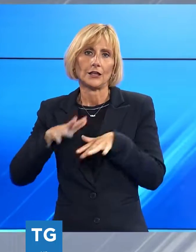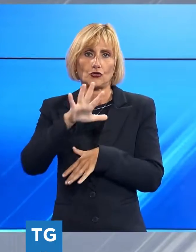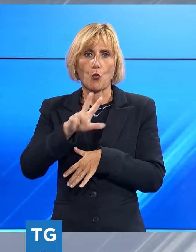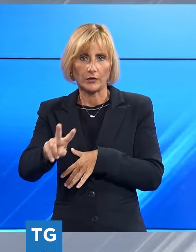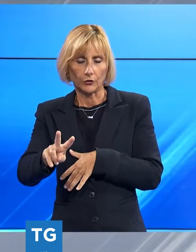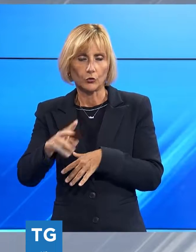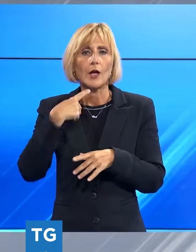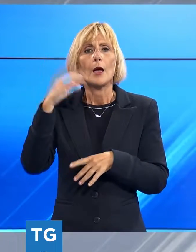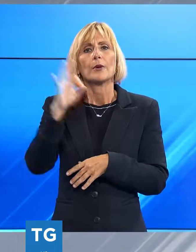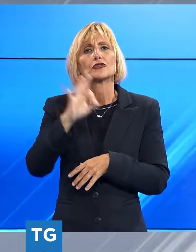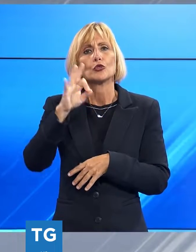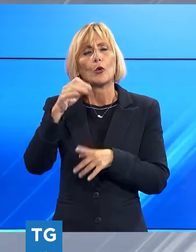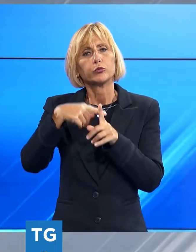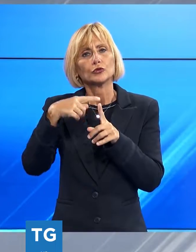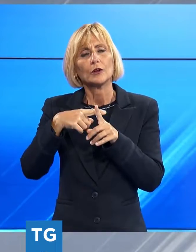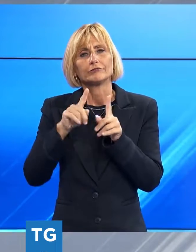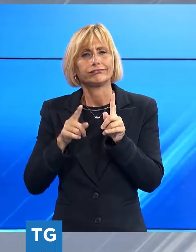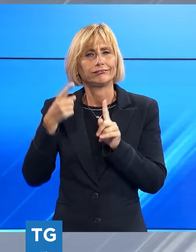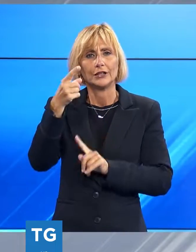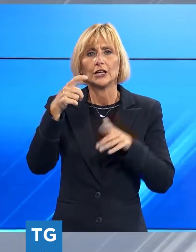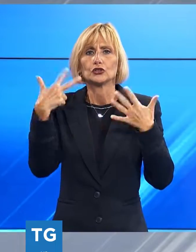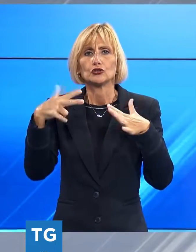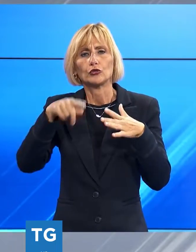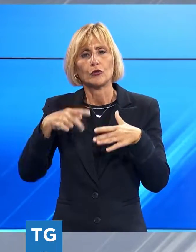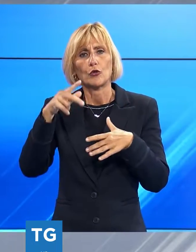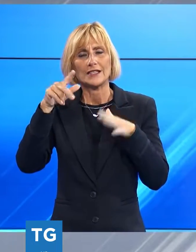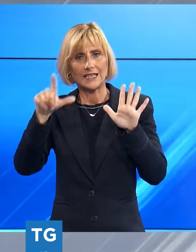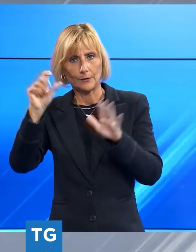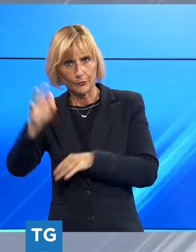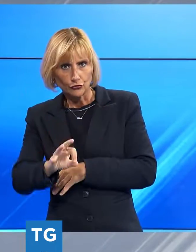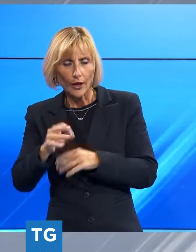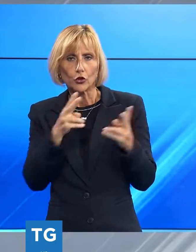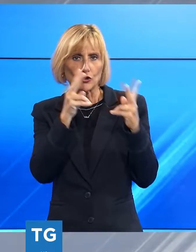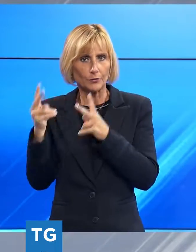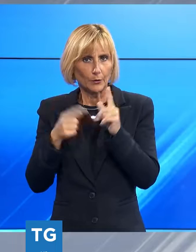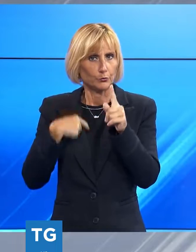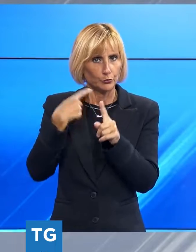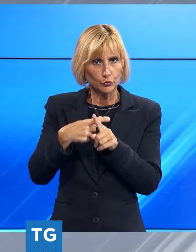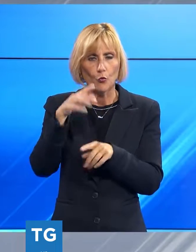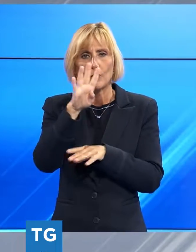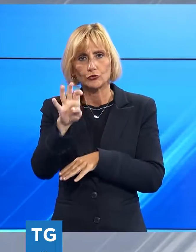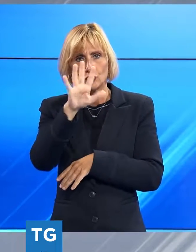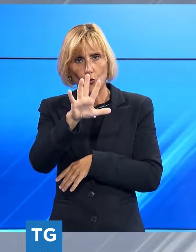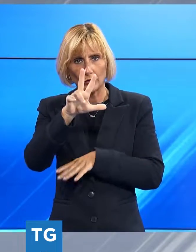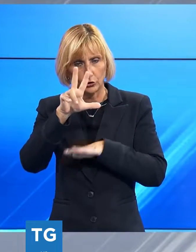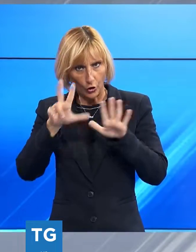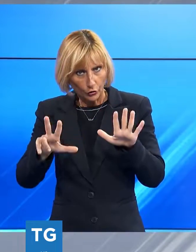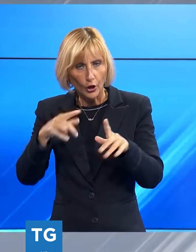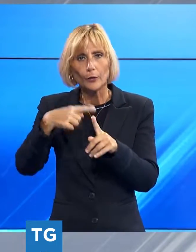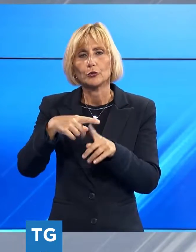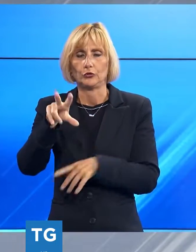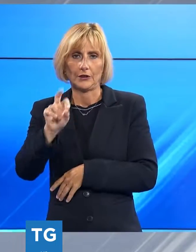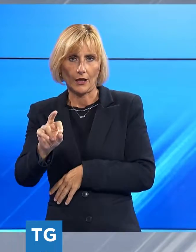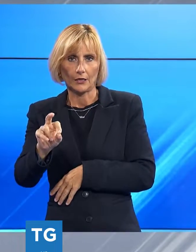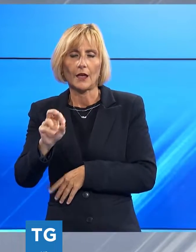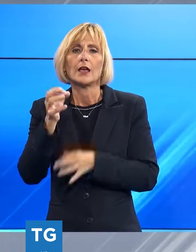positività sempre alto al 18,7%. Aumentano i ricoverati, 458 più 30. Calano le